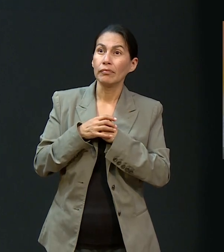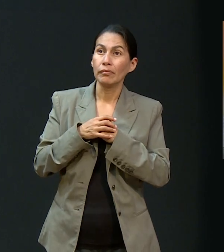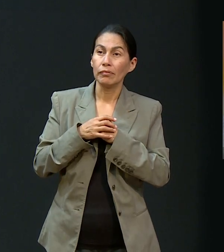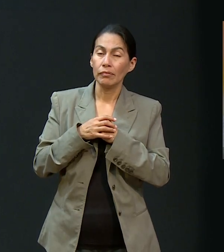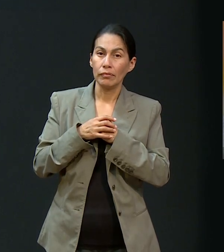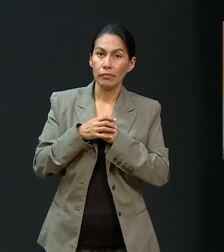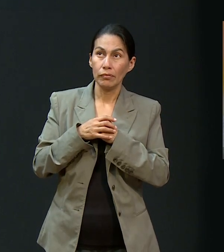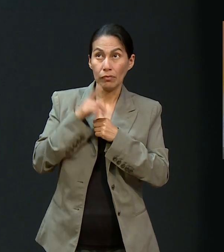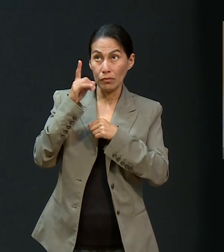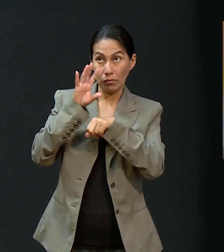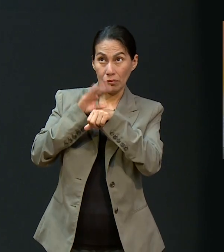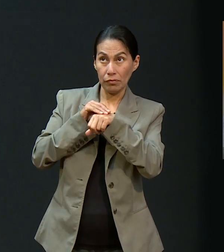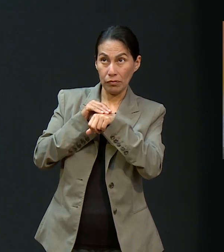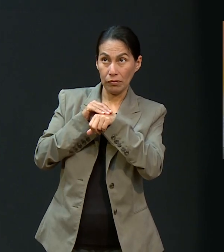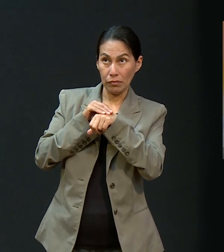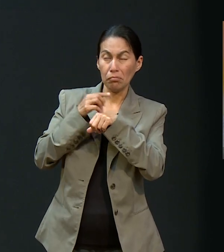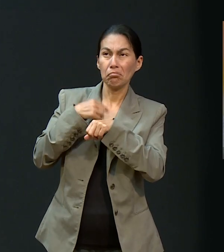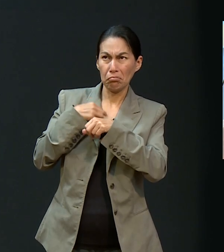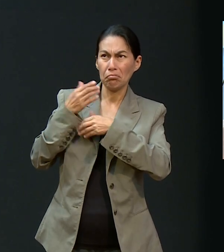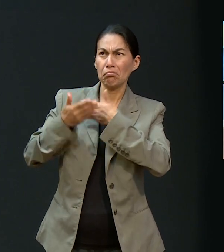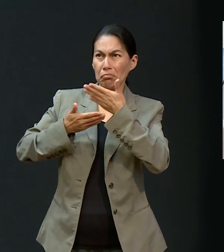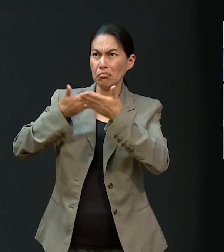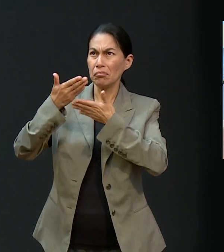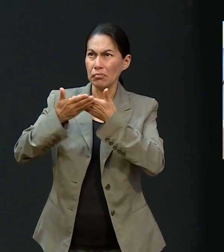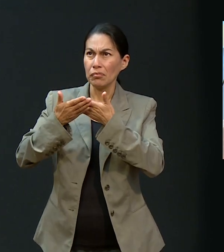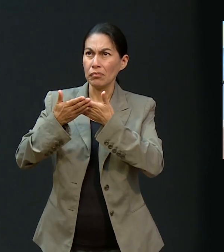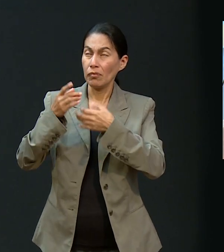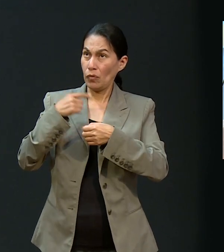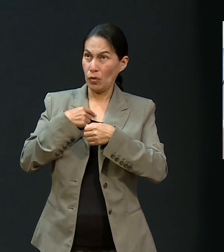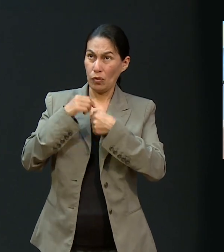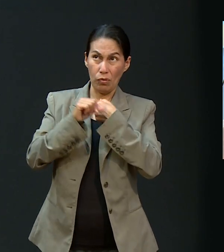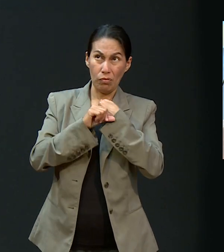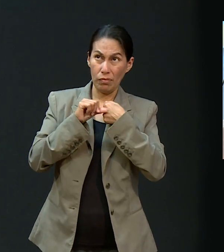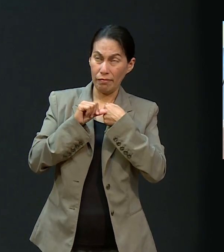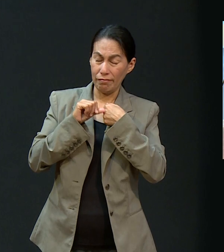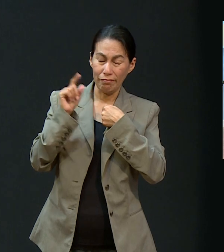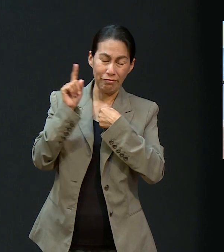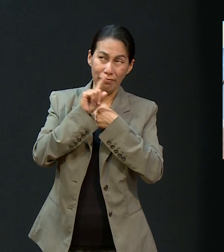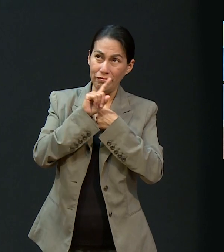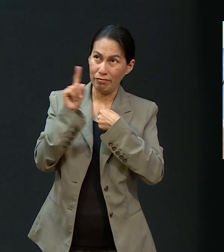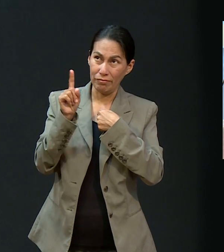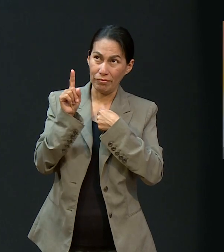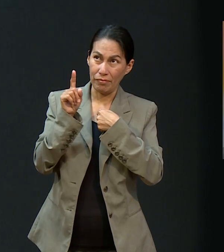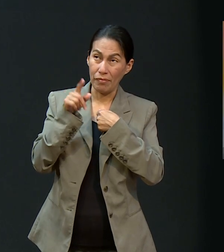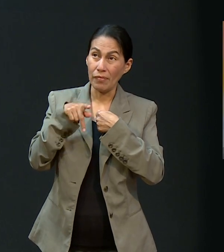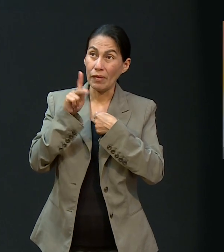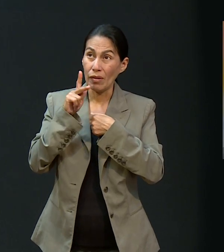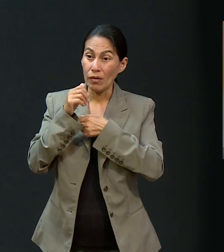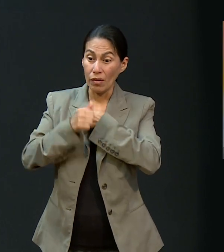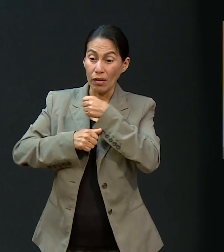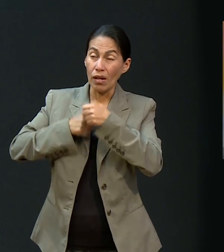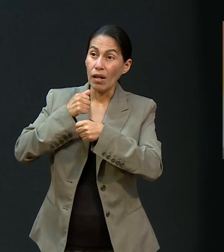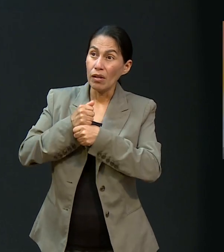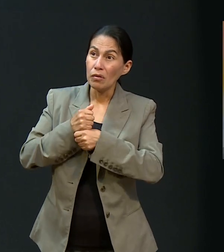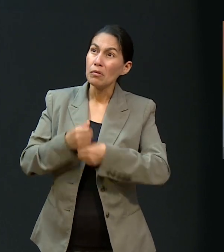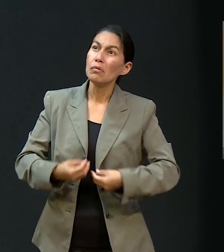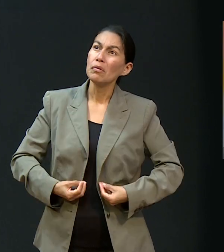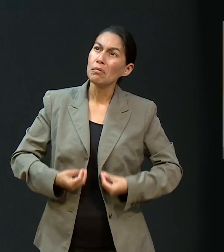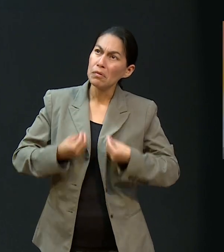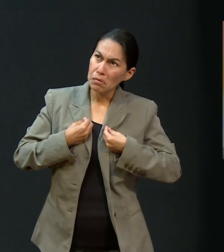Gracias. Y este, hasta donde tú me dejes servir. No me voy a operar. Pero los años que voy